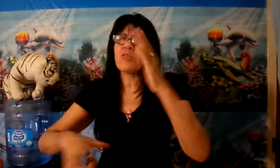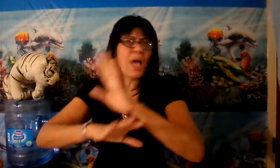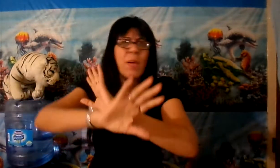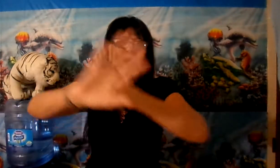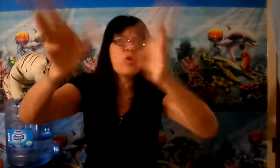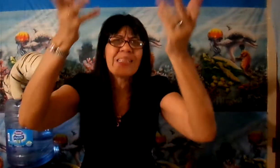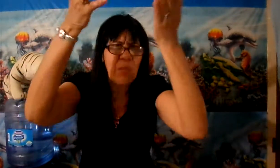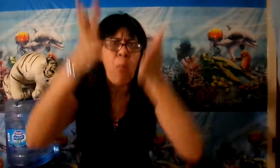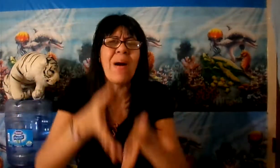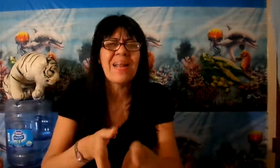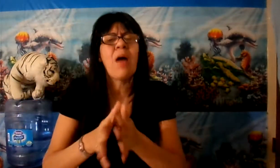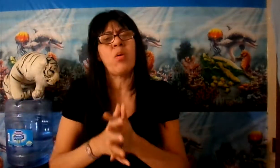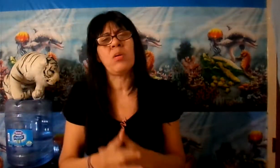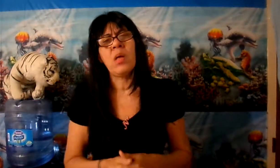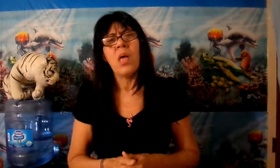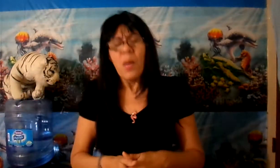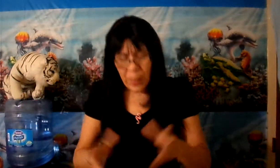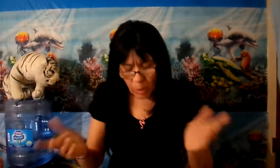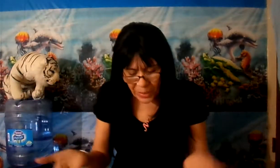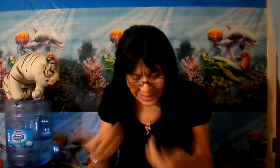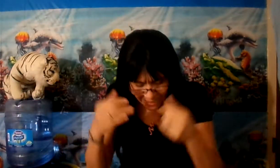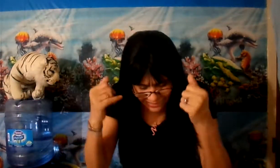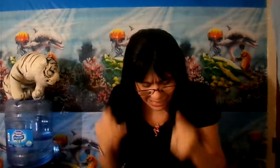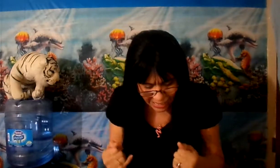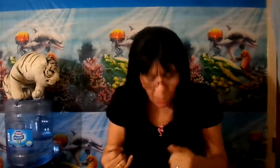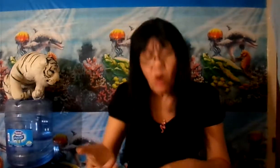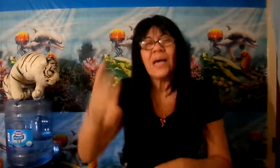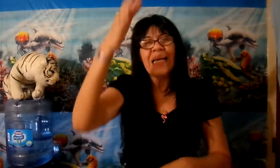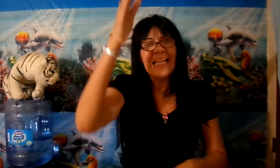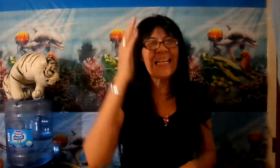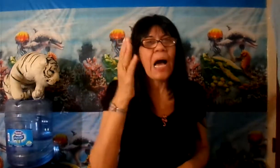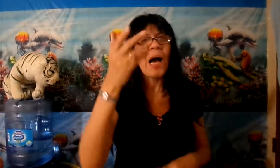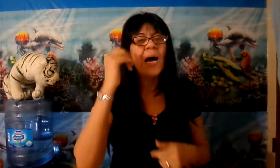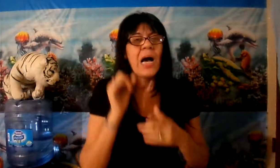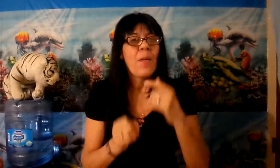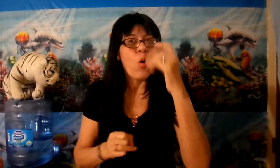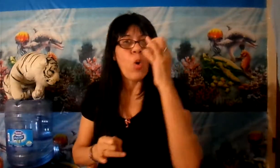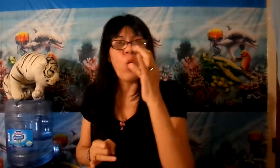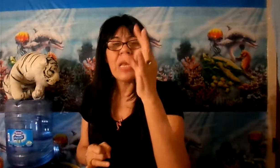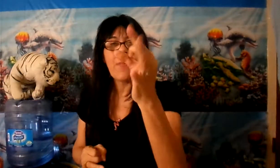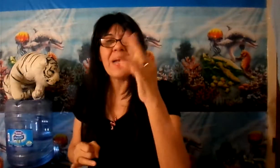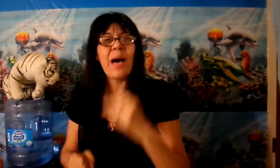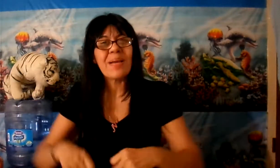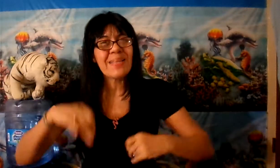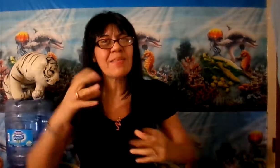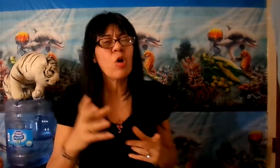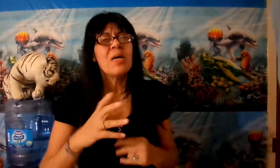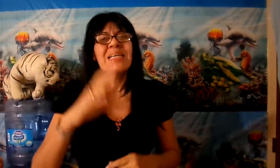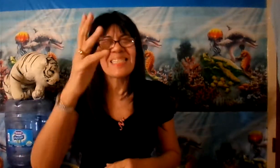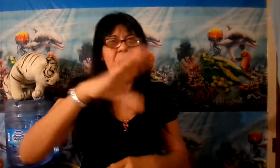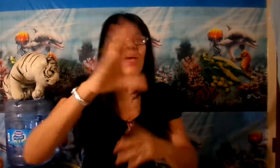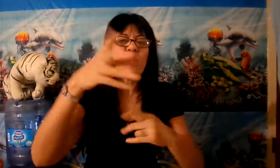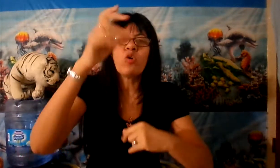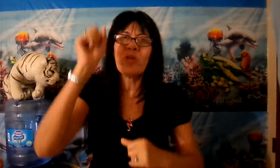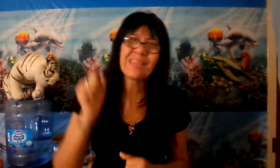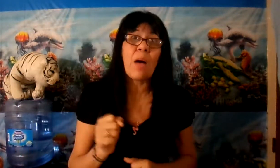sabemos dónde estamos parados, pero mientras tengamos la palabra de Dios, sabemos dónde estamos